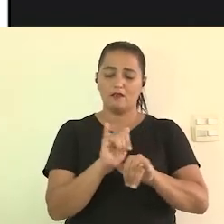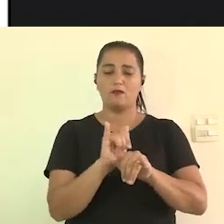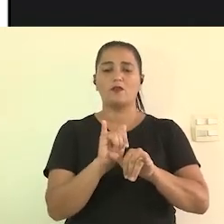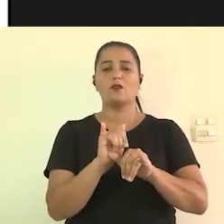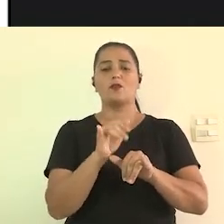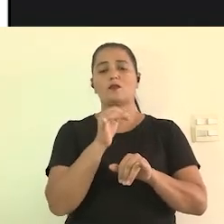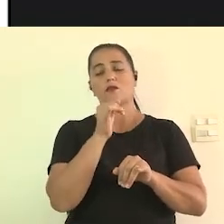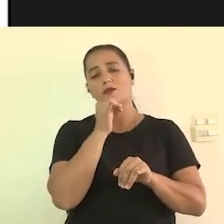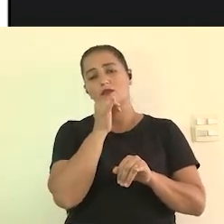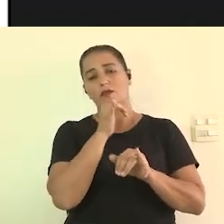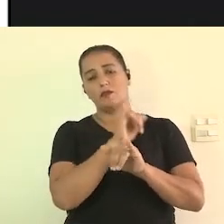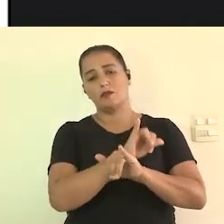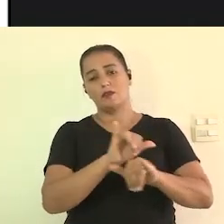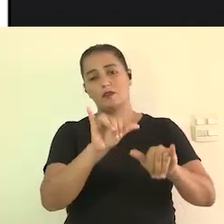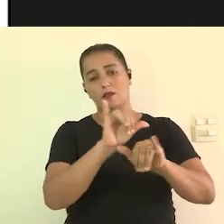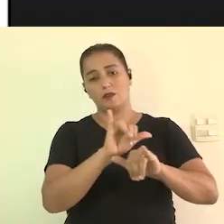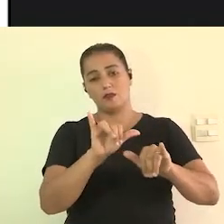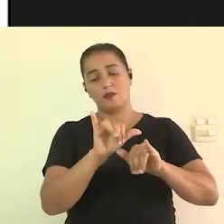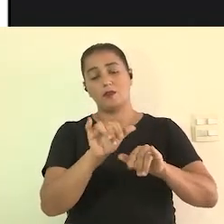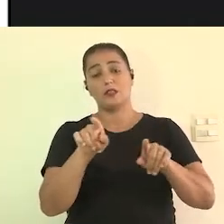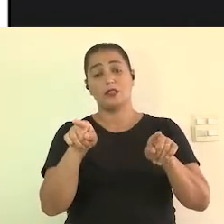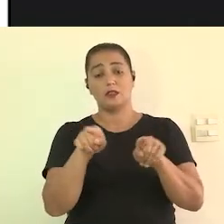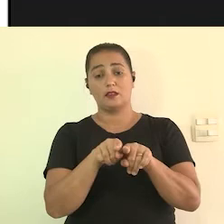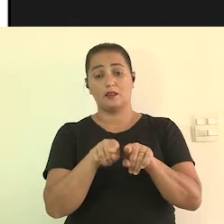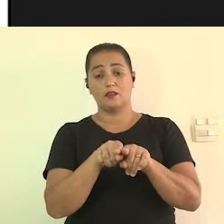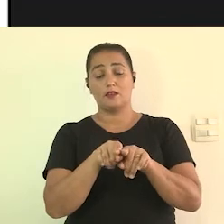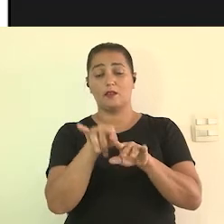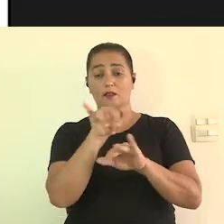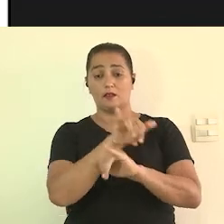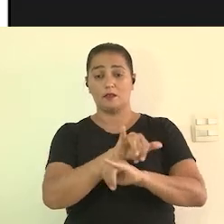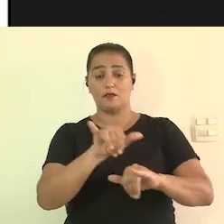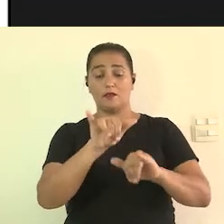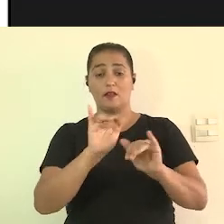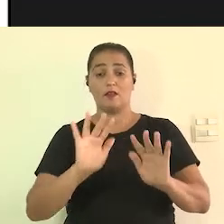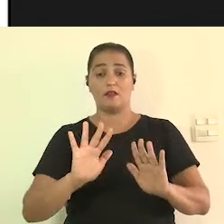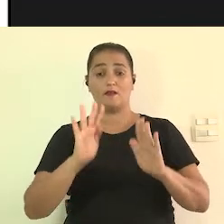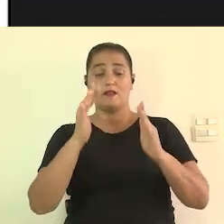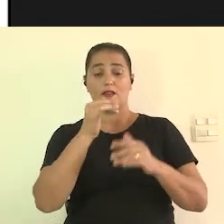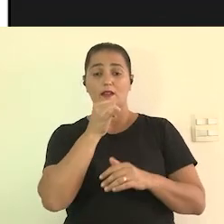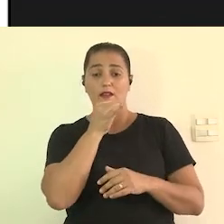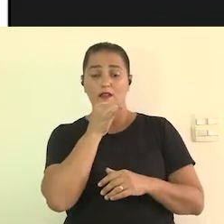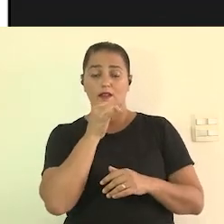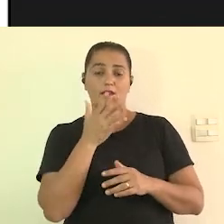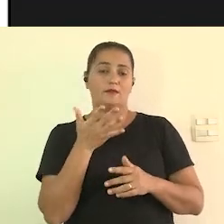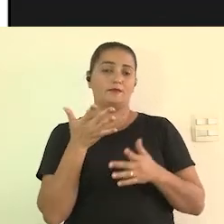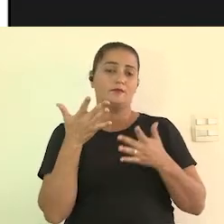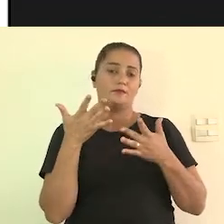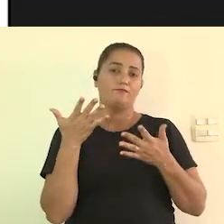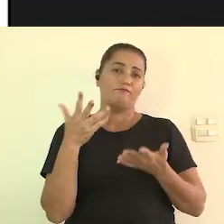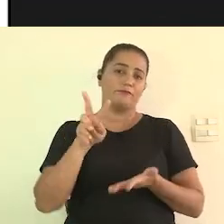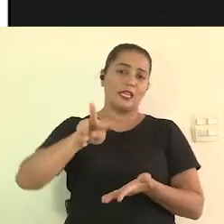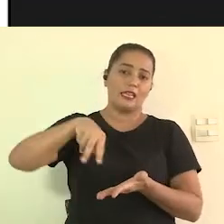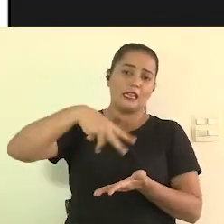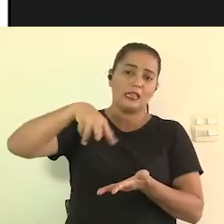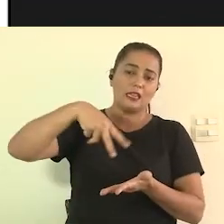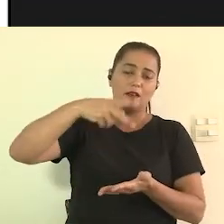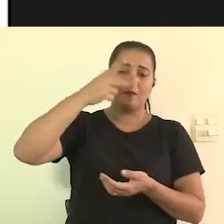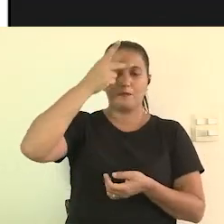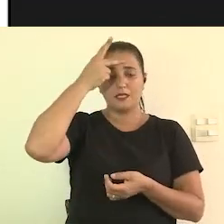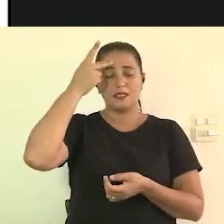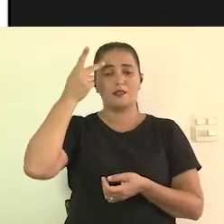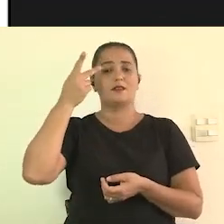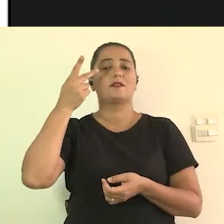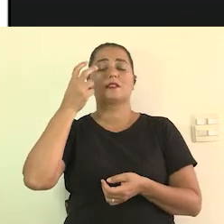outro ponto que eu quero falar que é a divulgação também quando você divulga um evento por exemplo um espetáculo de dança para